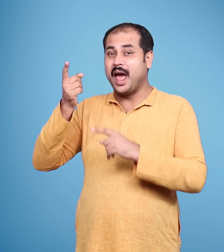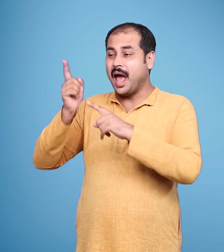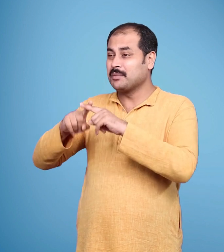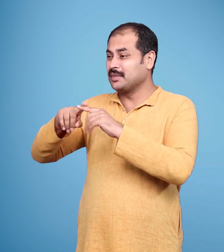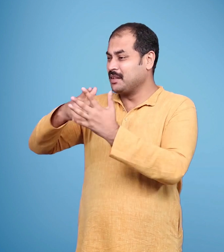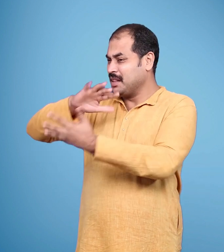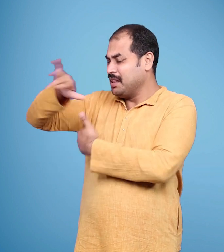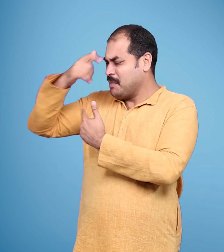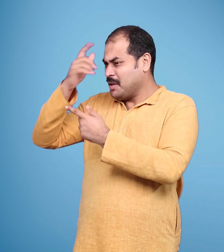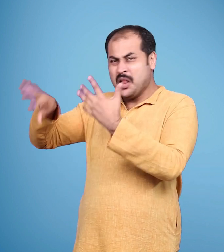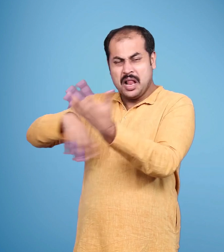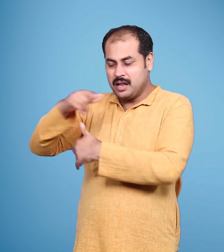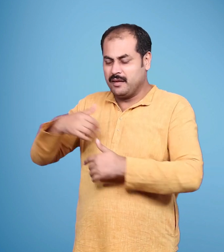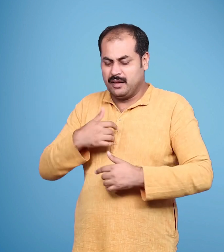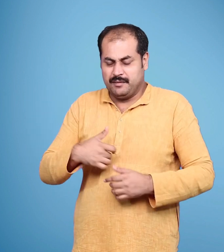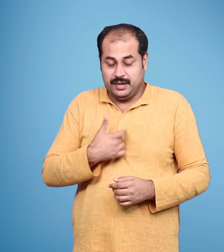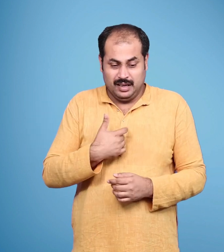रानी कैकै के विवार पर गिलानी व्यक्त की